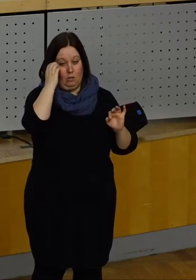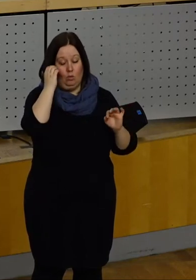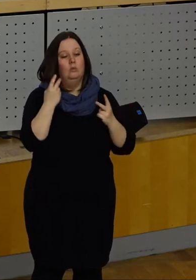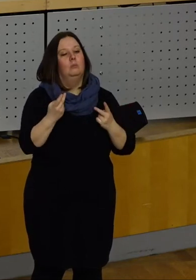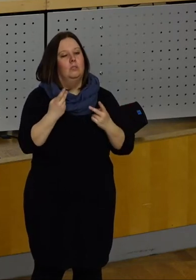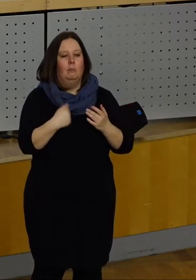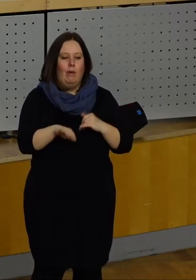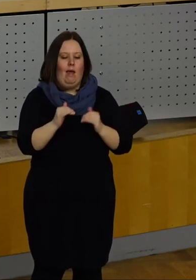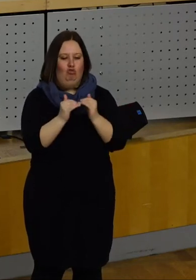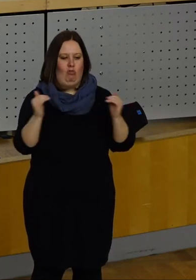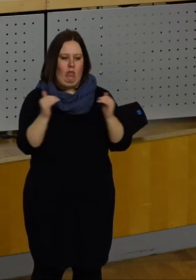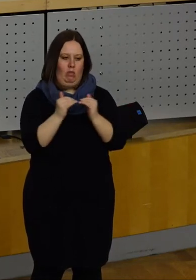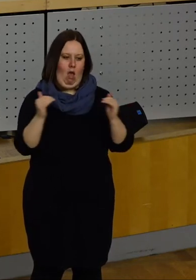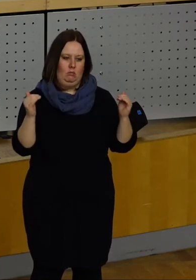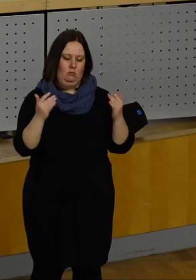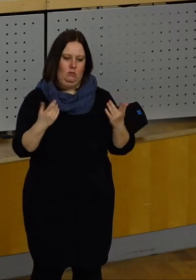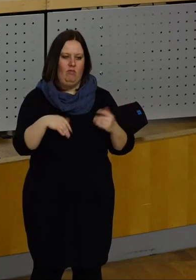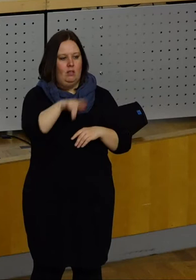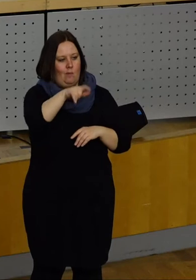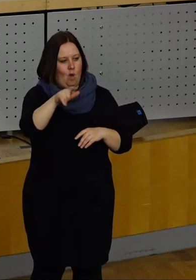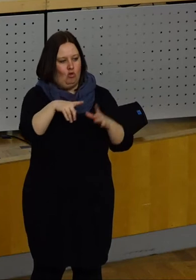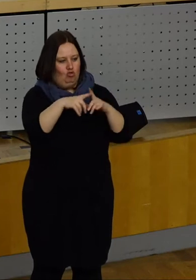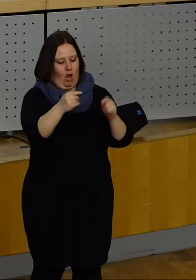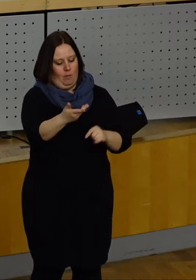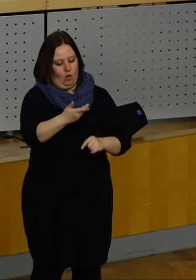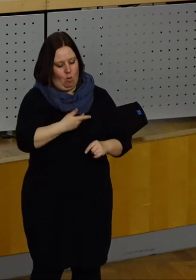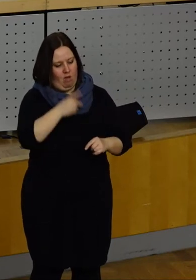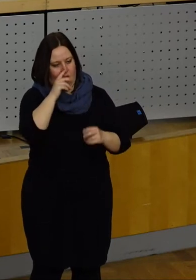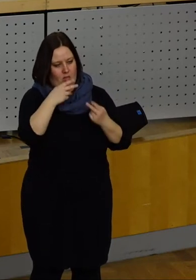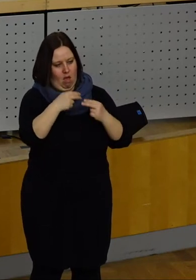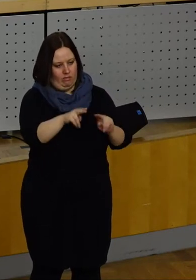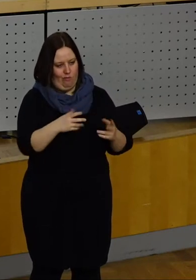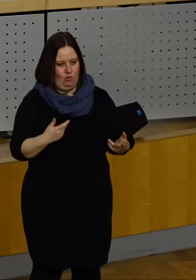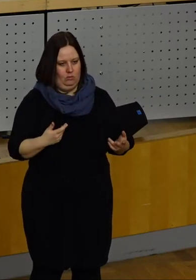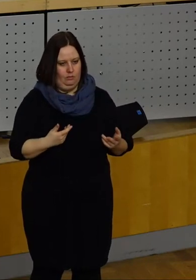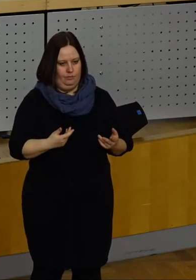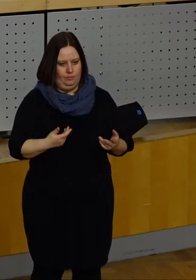standardisieren. Wenn ein Bürgerschreiben eingeht, wann wird geantwortet?